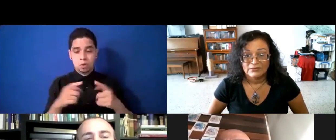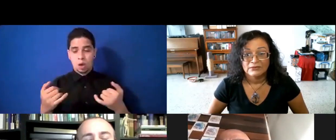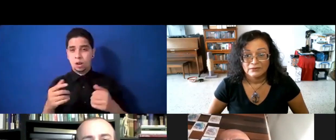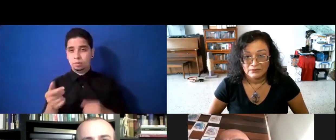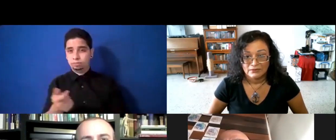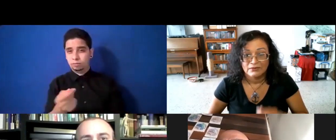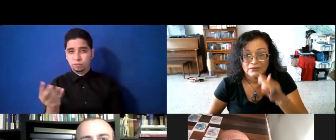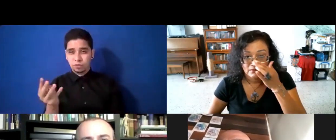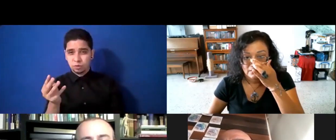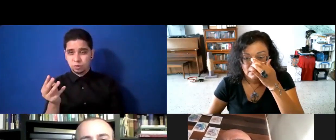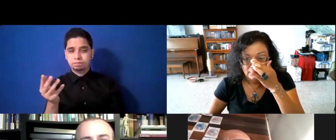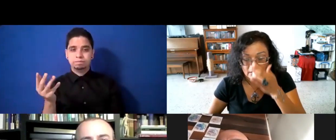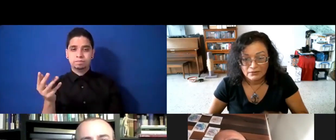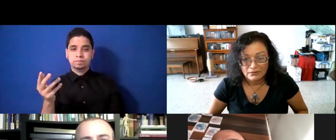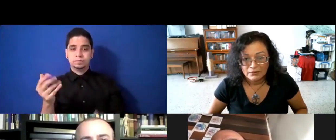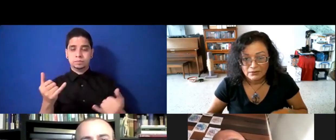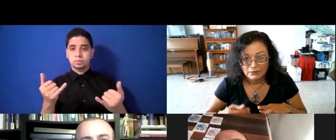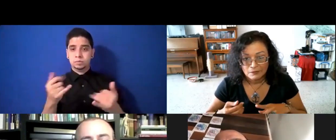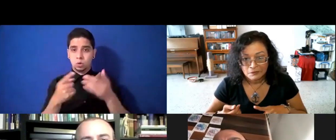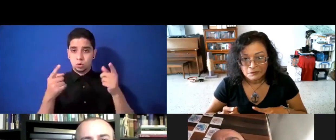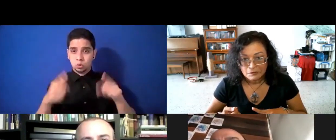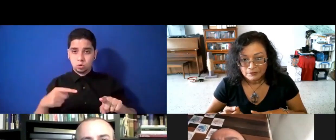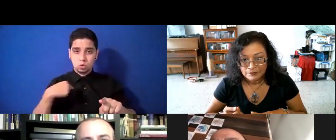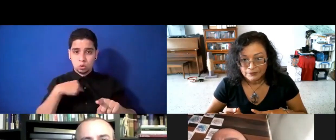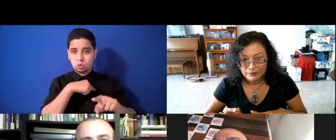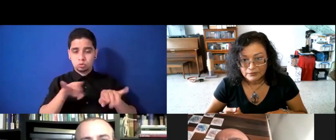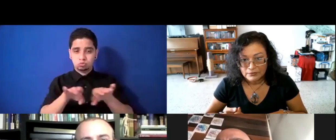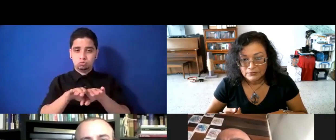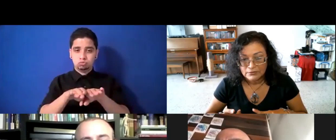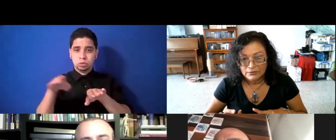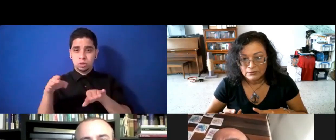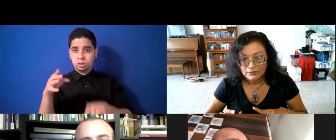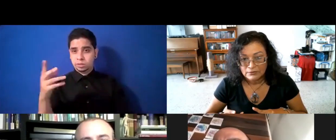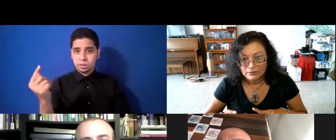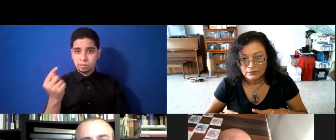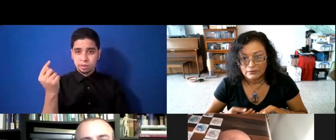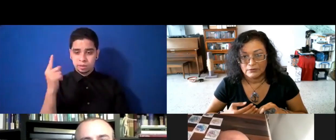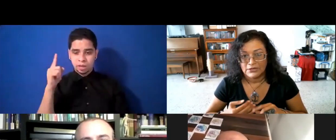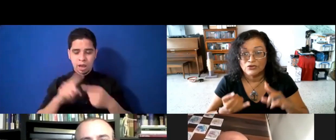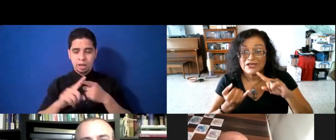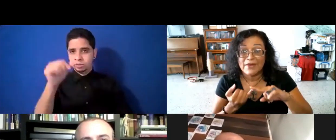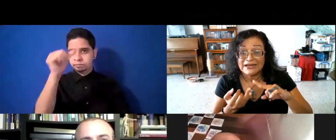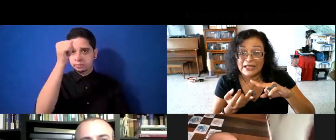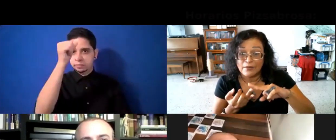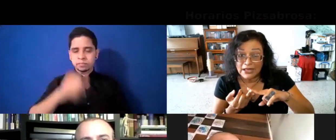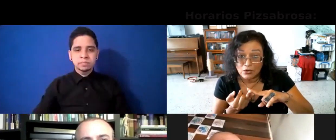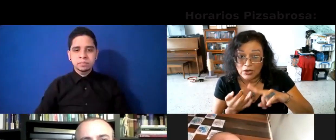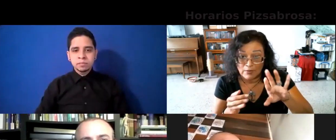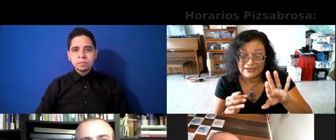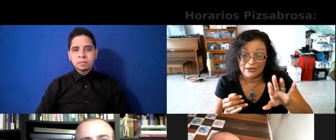Y ahora, pues, abrimos de martes a domingo. Y entonces, martes y miércoles, vamos a decir